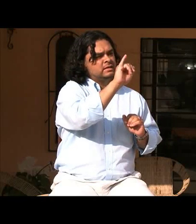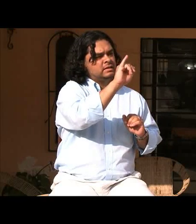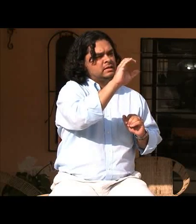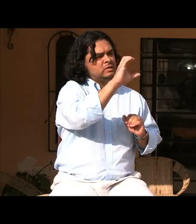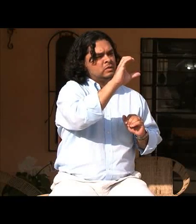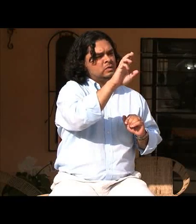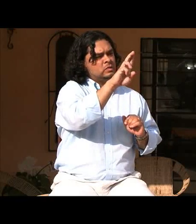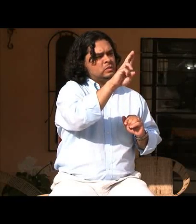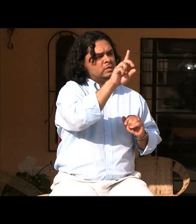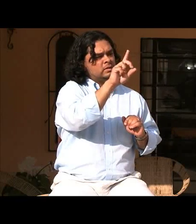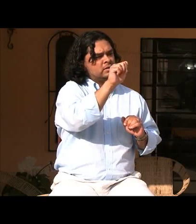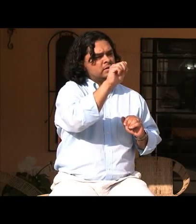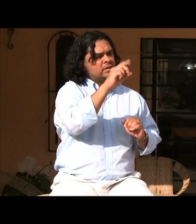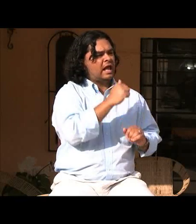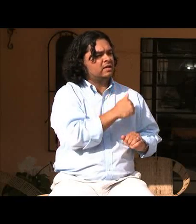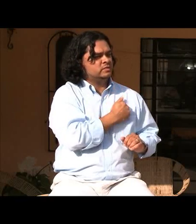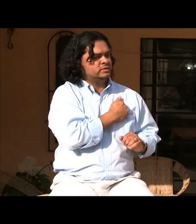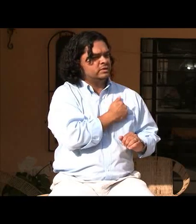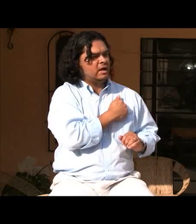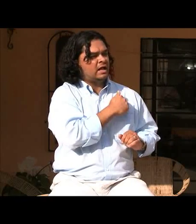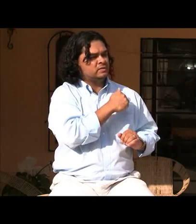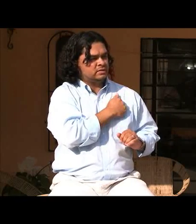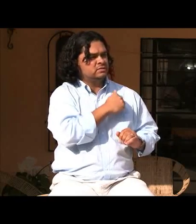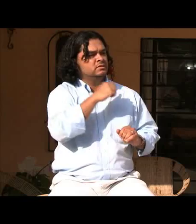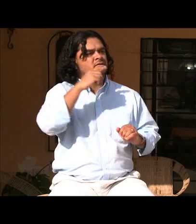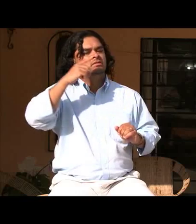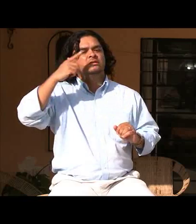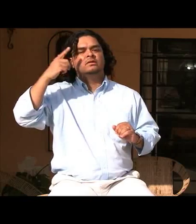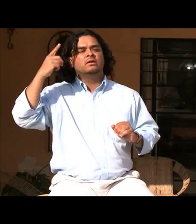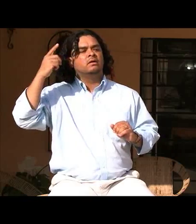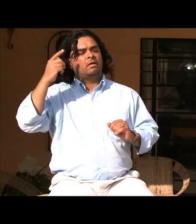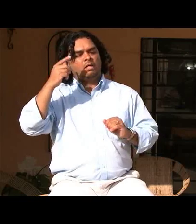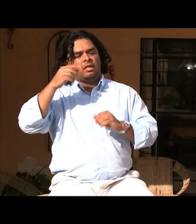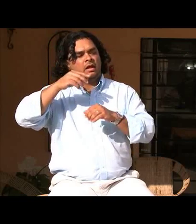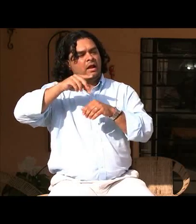ese negativismo esa actitud negativa